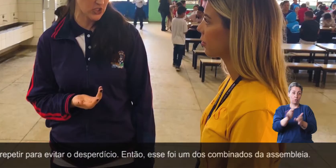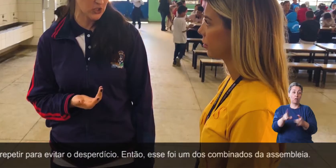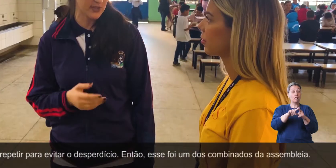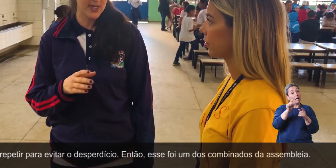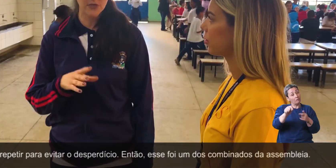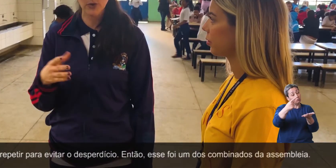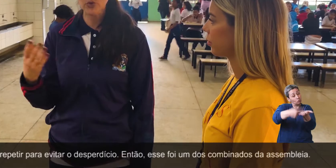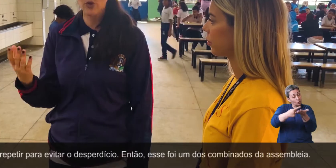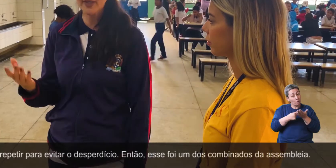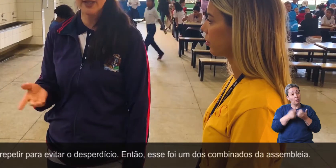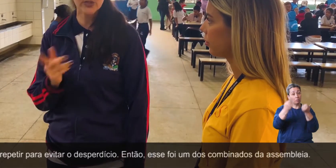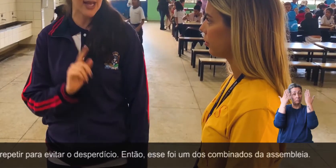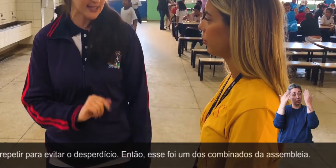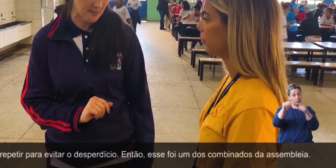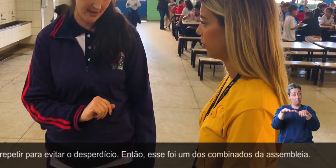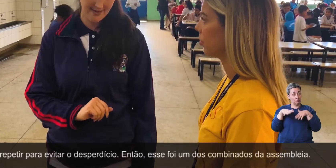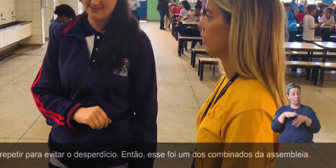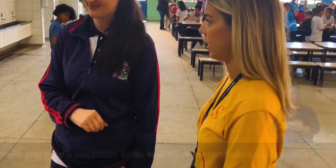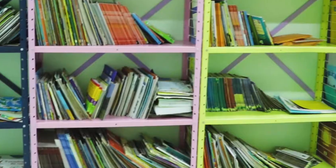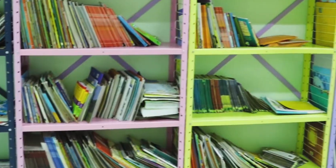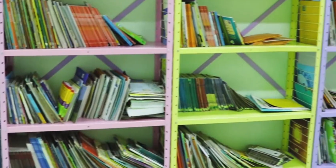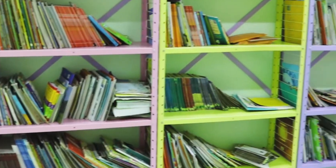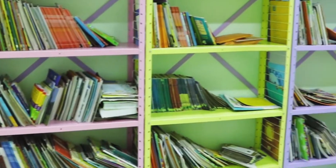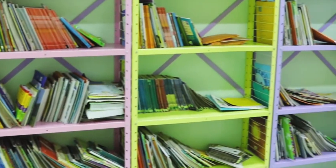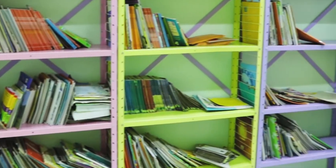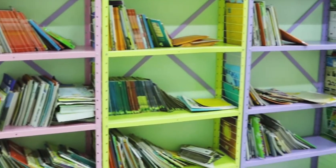o desperdício. Então esse foi um dos combinados da assembleia.